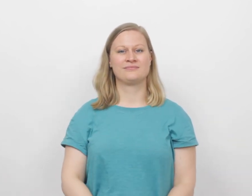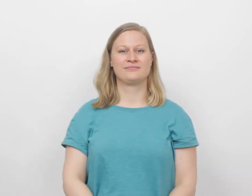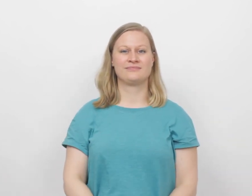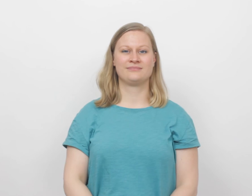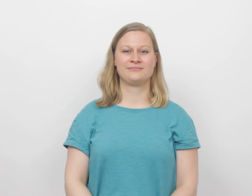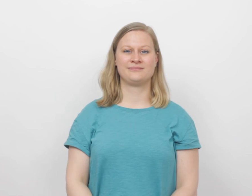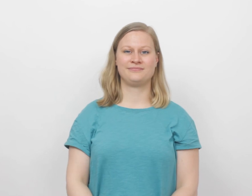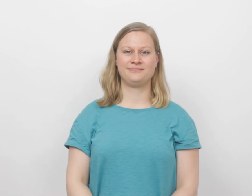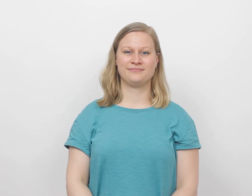ZANG EN MUZIEK